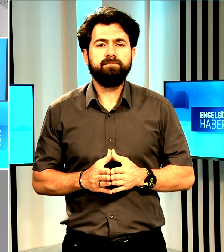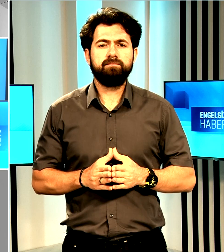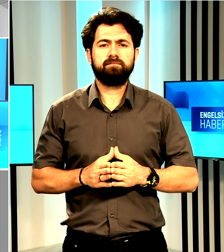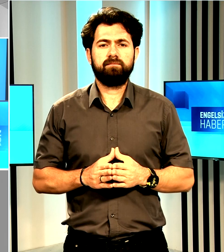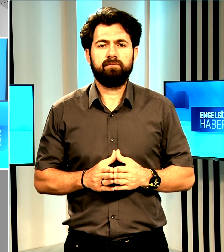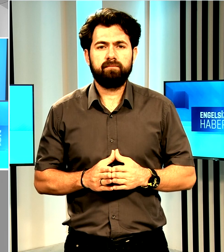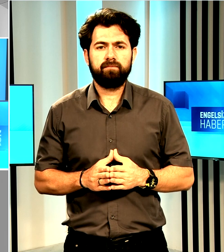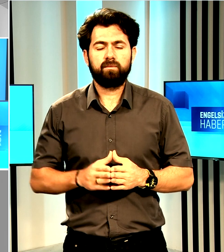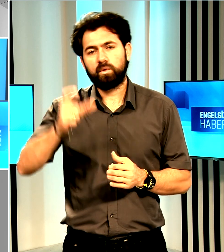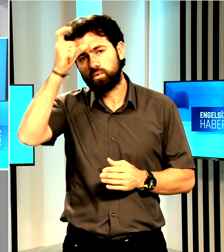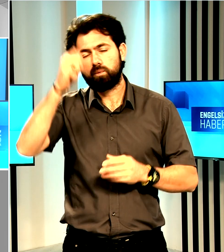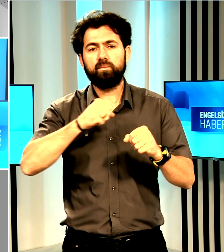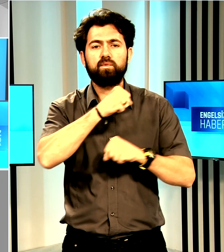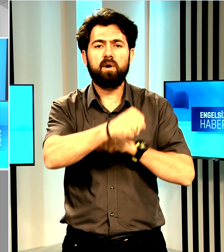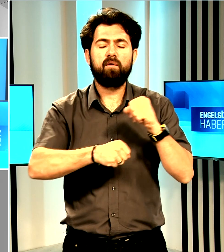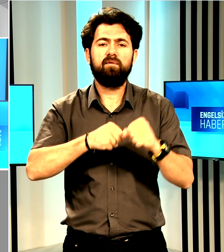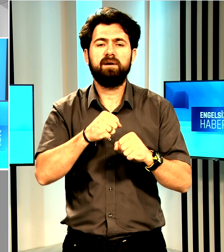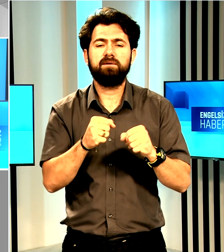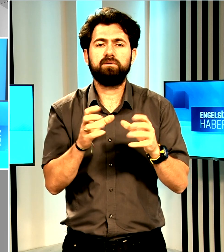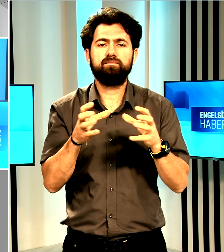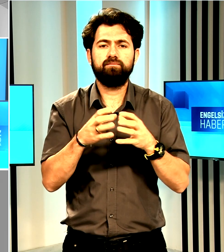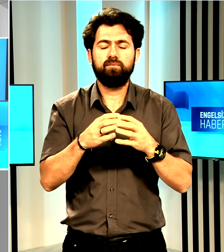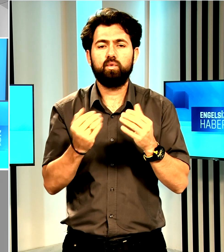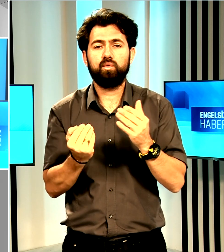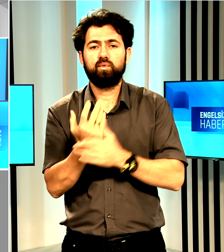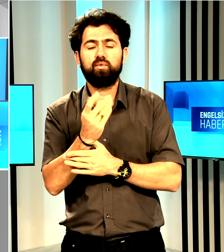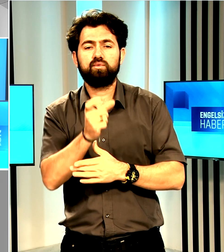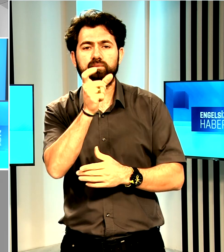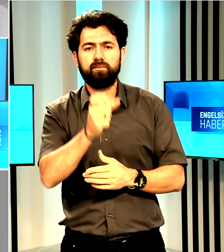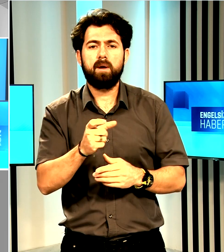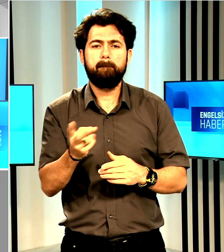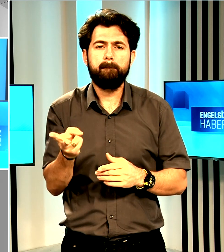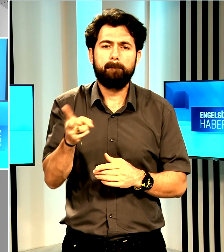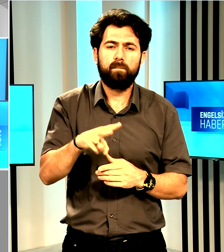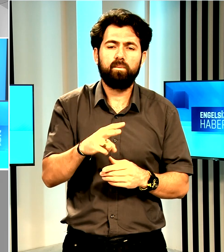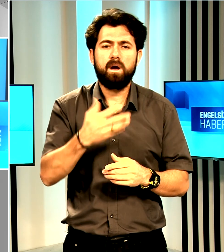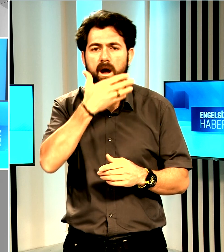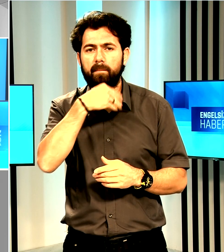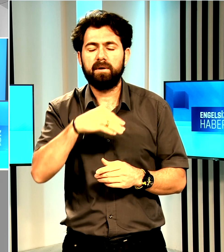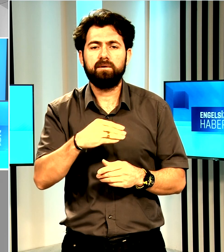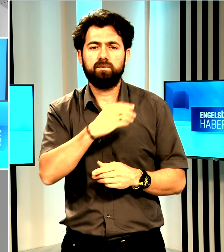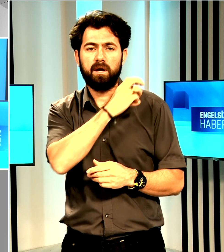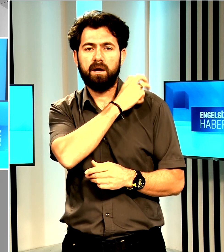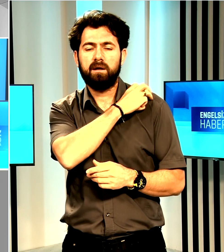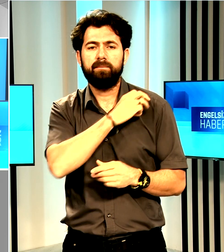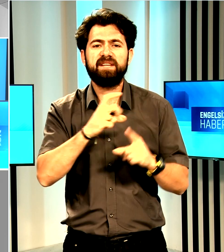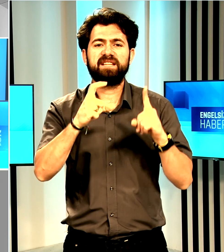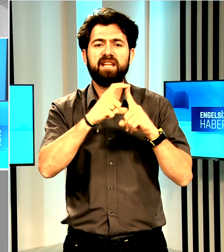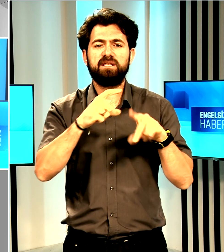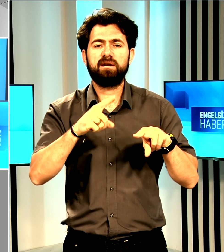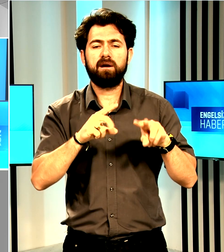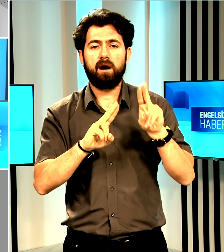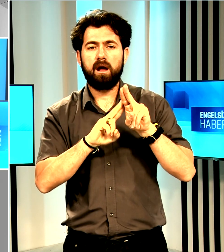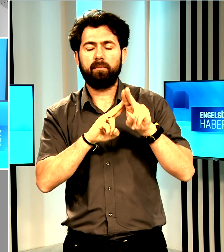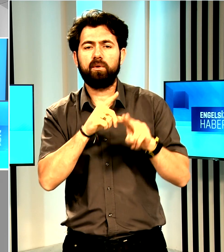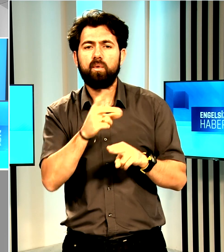Türk Mukavemet Teşkilatı kurucularından merhum emekli Tümgeneral Daniş Karabelen